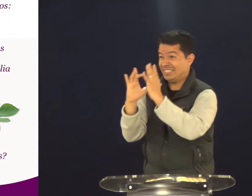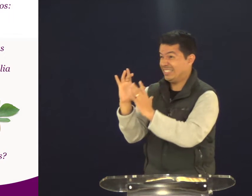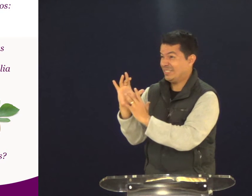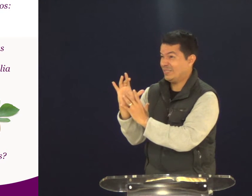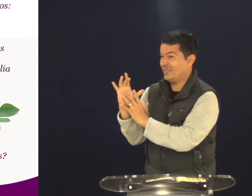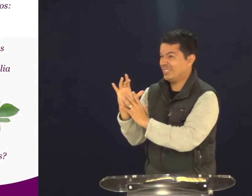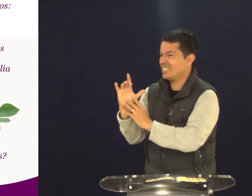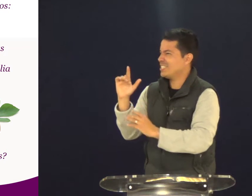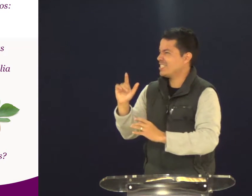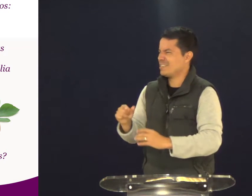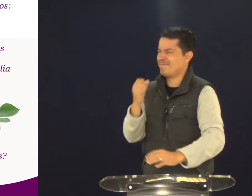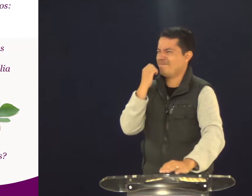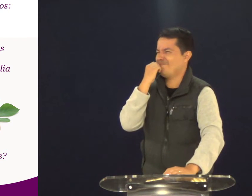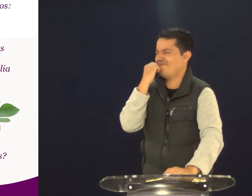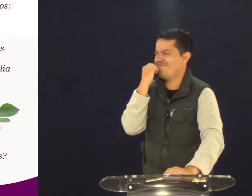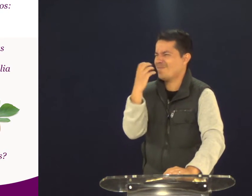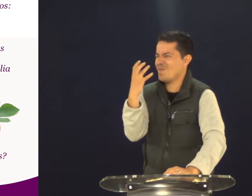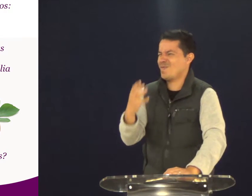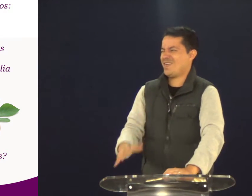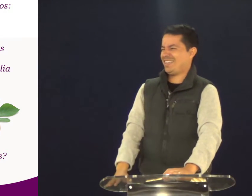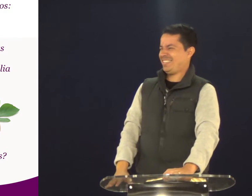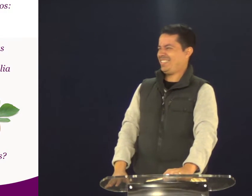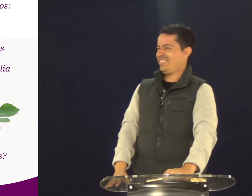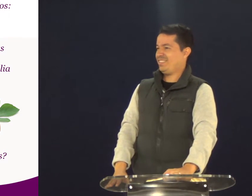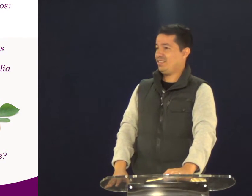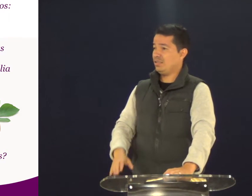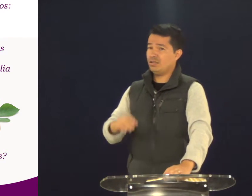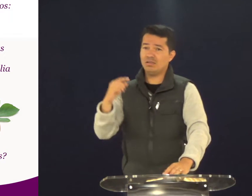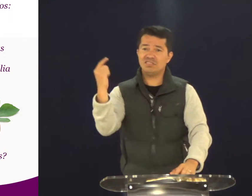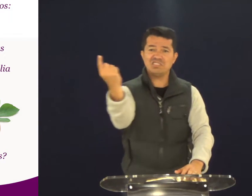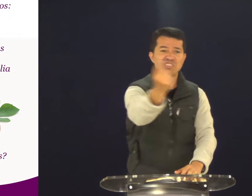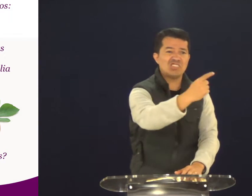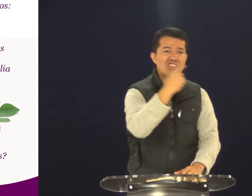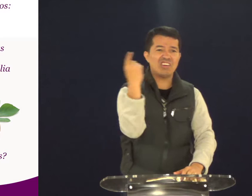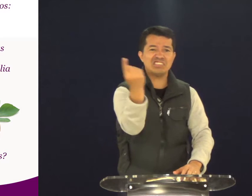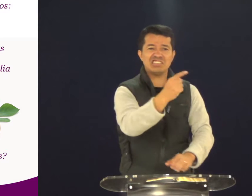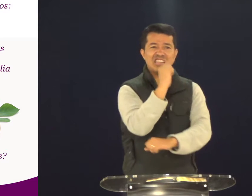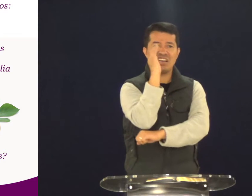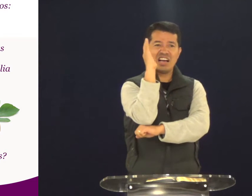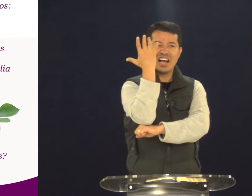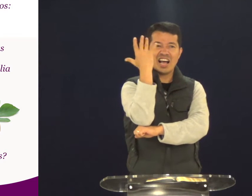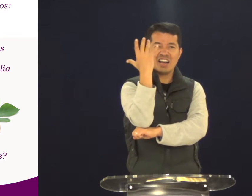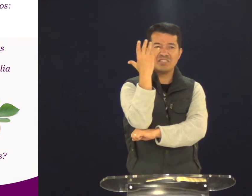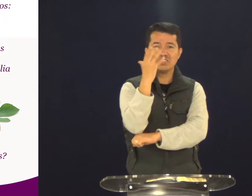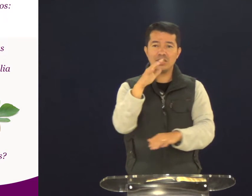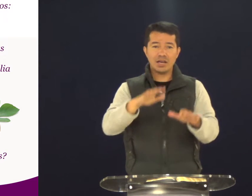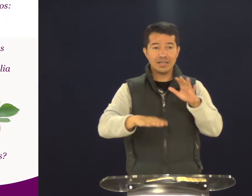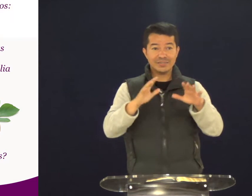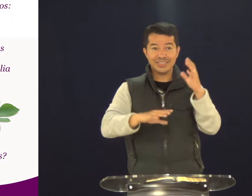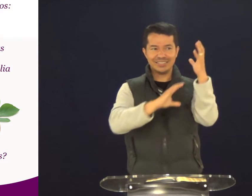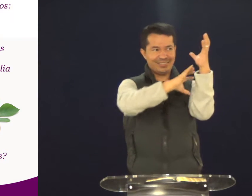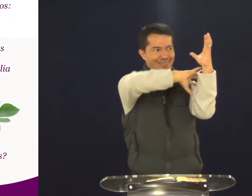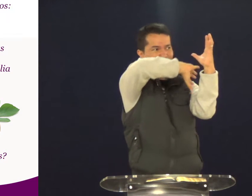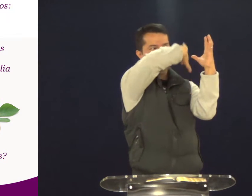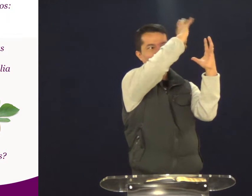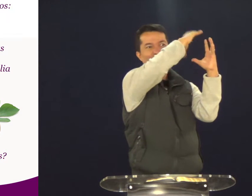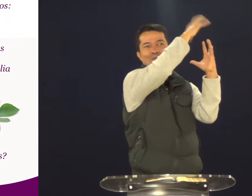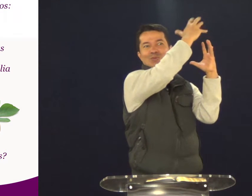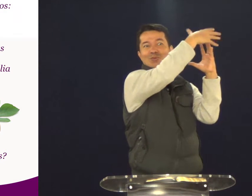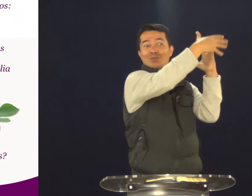árvore que é Jesus. É muito boa. Mas nós somos árvores que, às vezes,